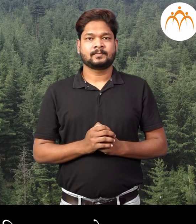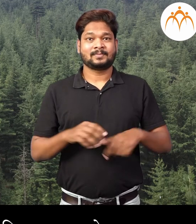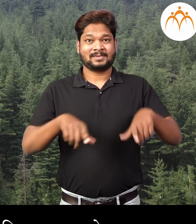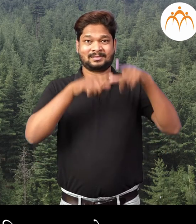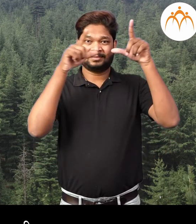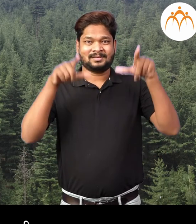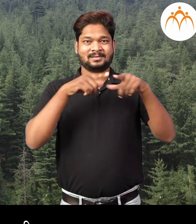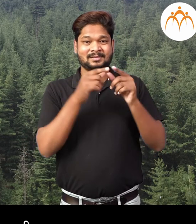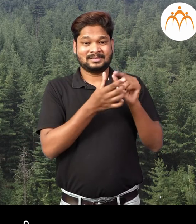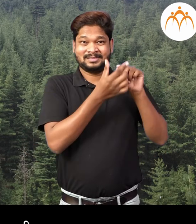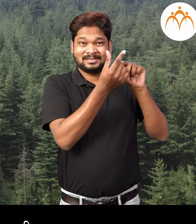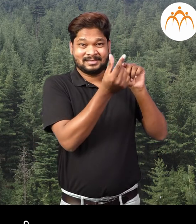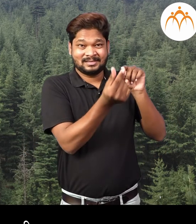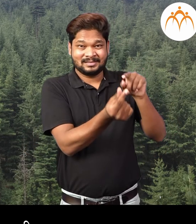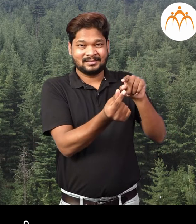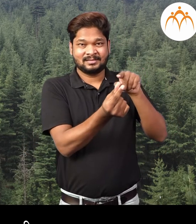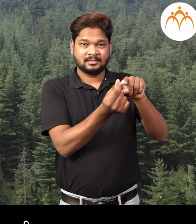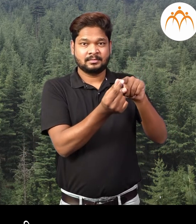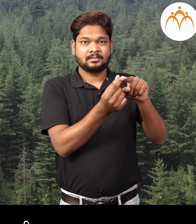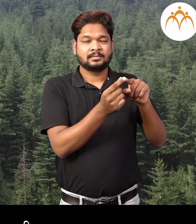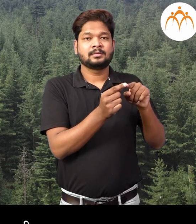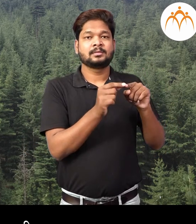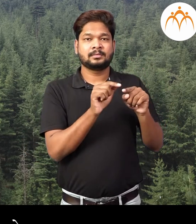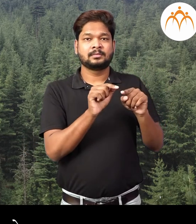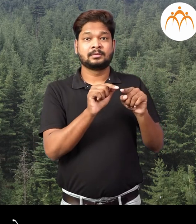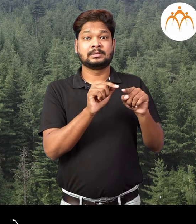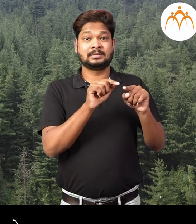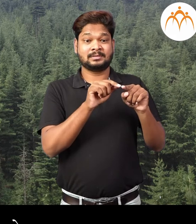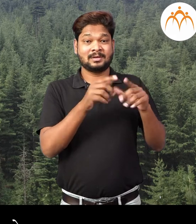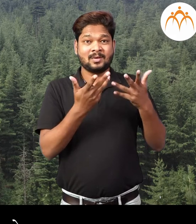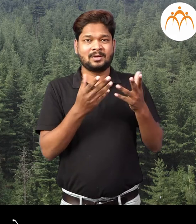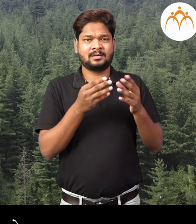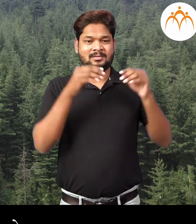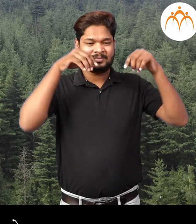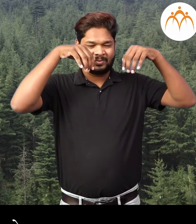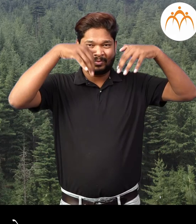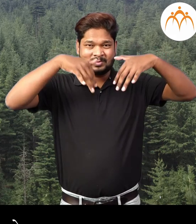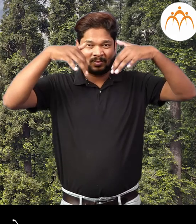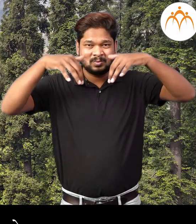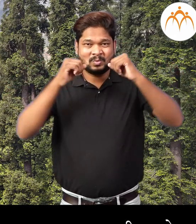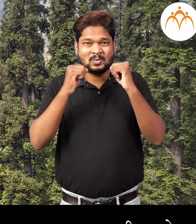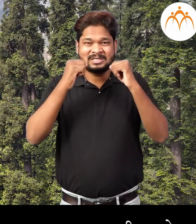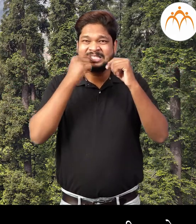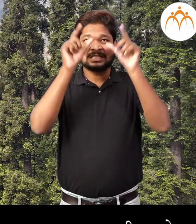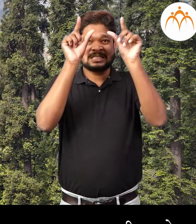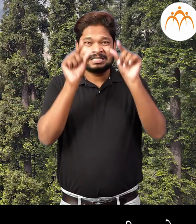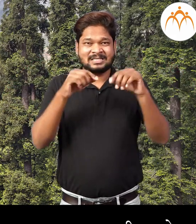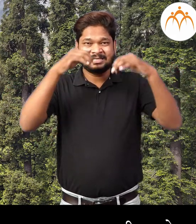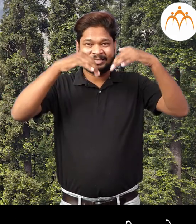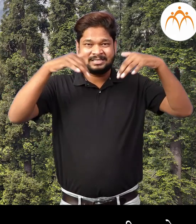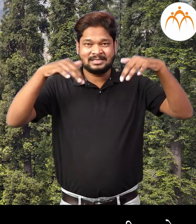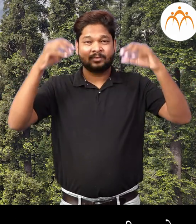या वनस्पतीनची पाने निमुलती अस्तात वती जमीनीचा दिशेकडे अस्तात त्यामले